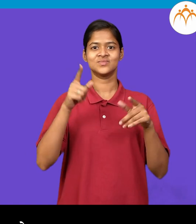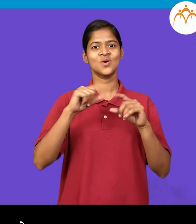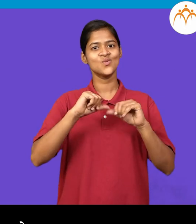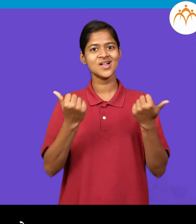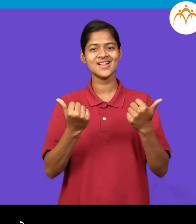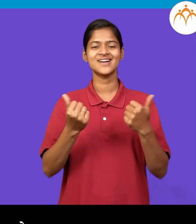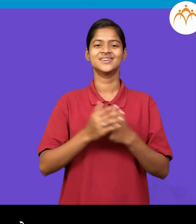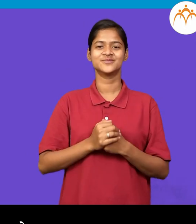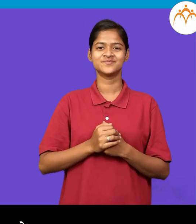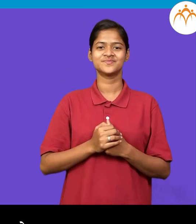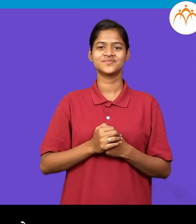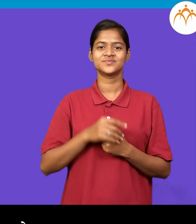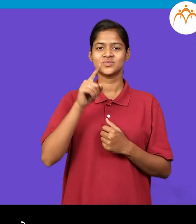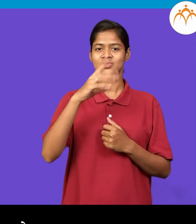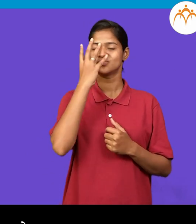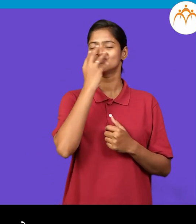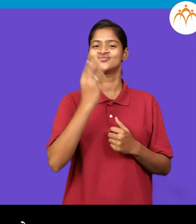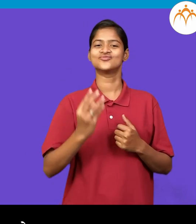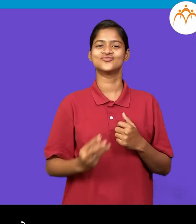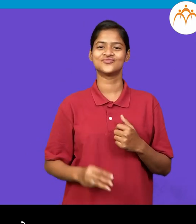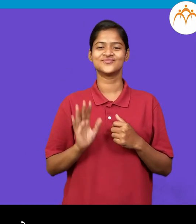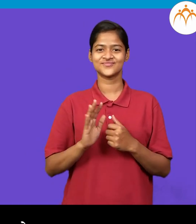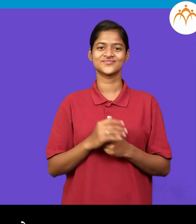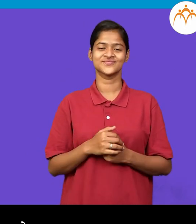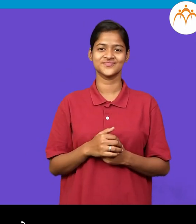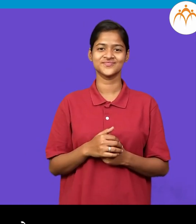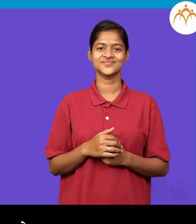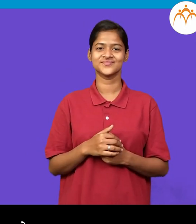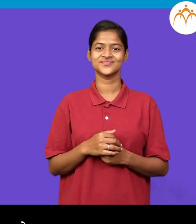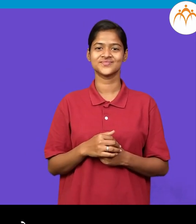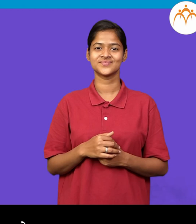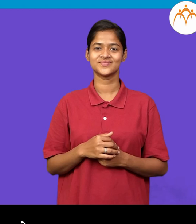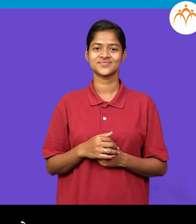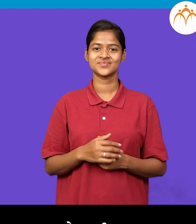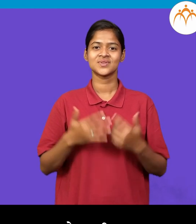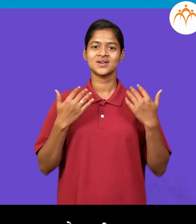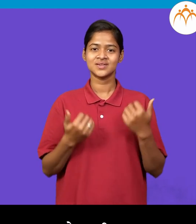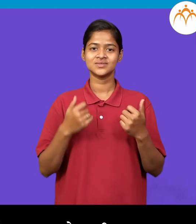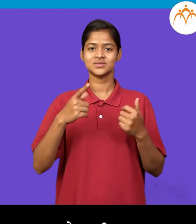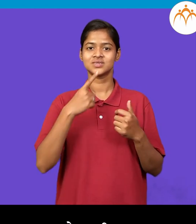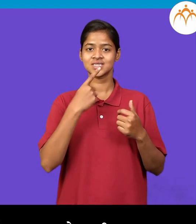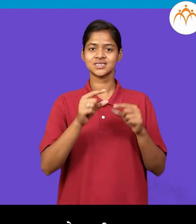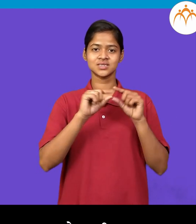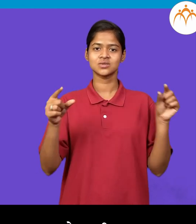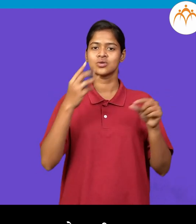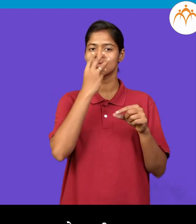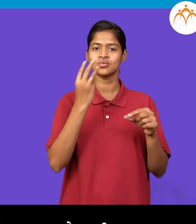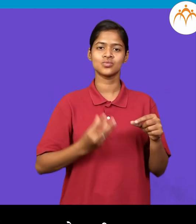शक्तो। हत्तीला सोंड आस्ते, या वाक्यात सोंडे आईवजी